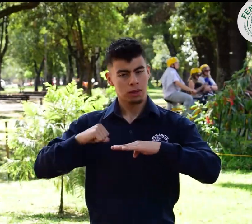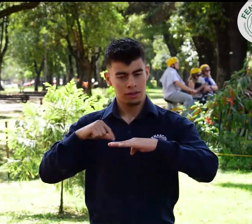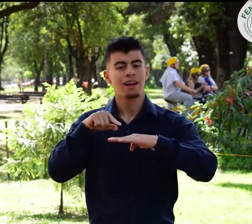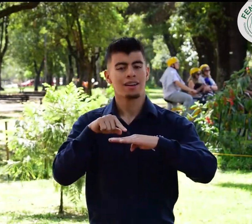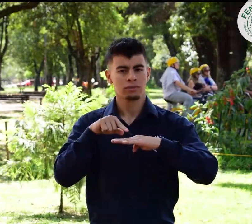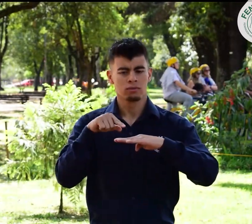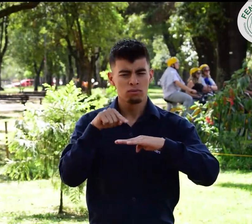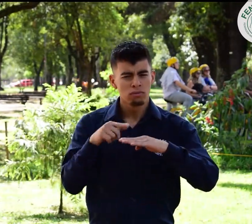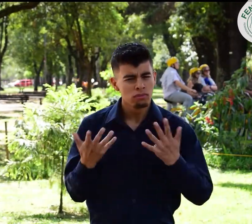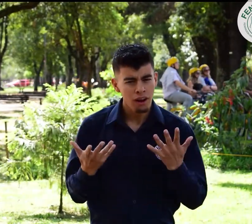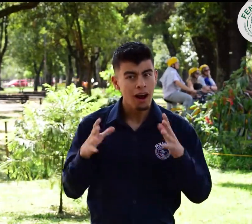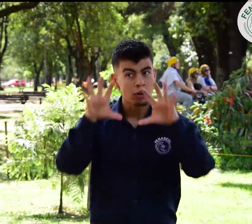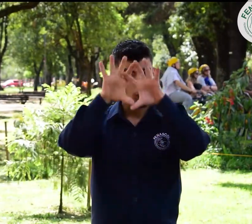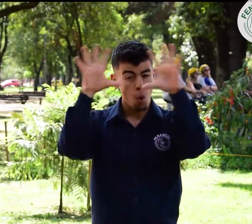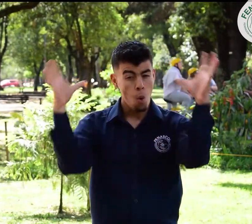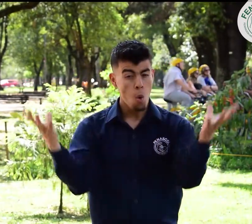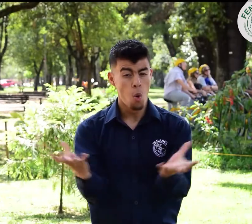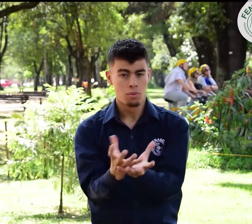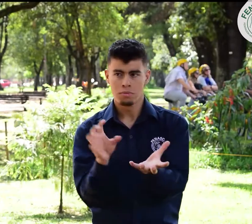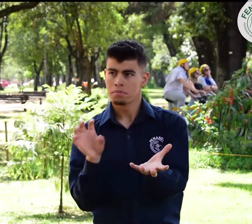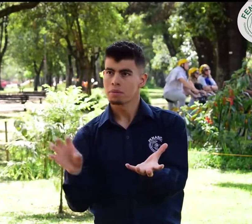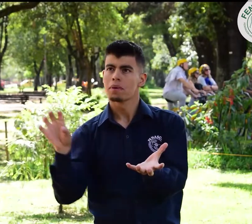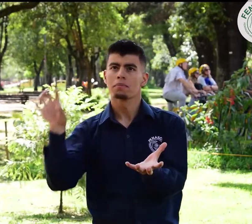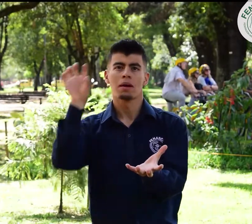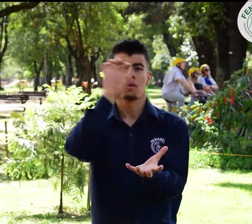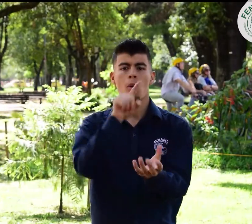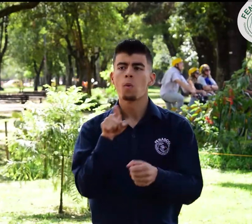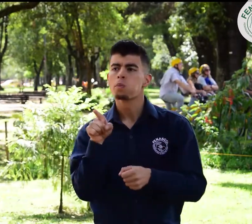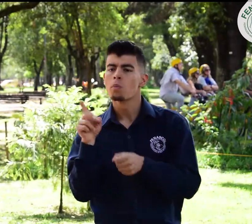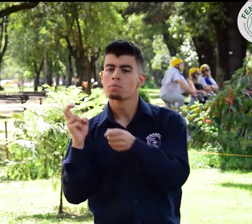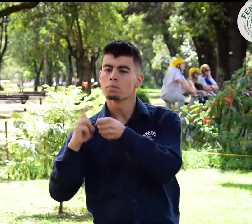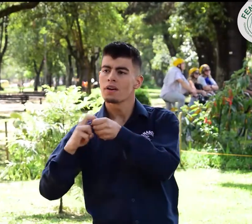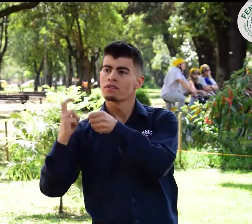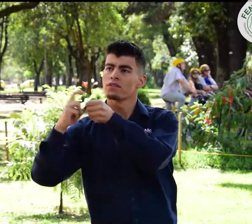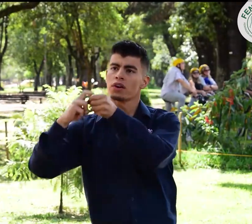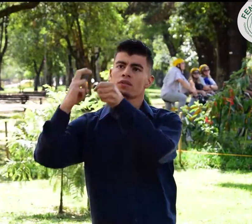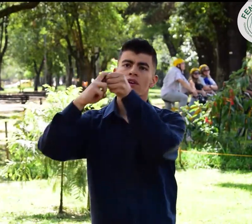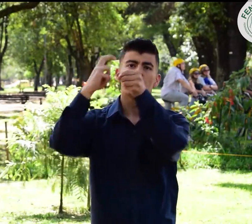privada a la que están federadas diferentes federaciones de todo el mundo